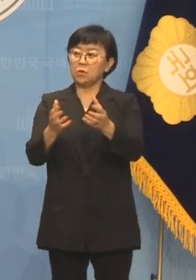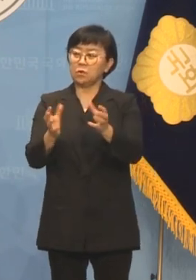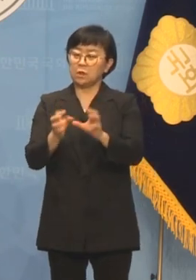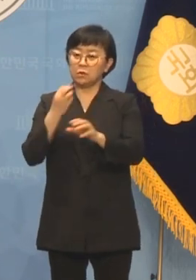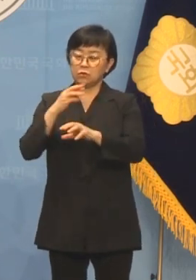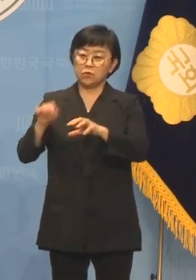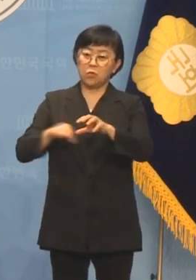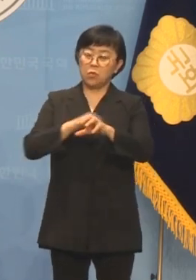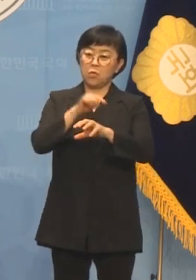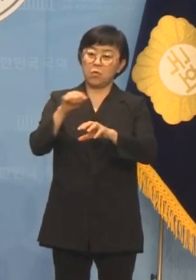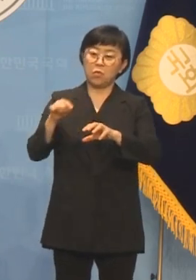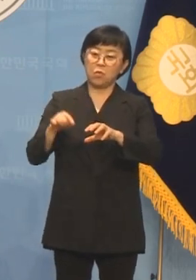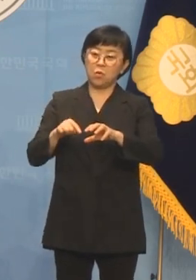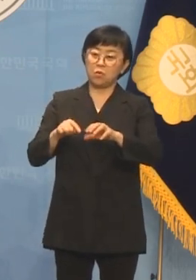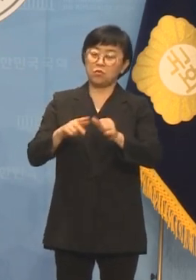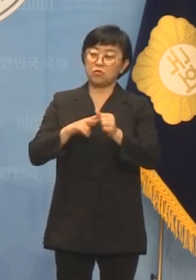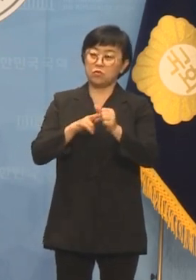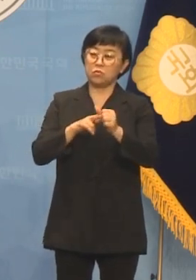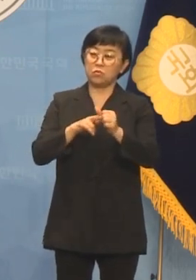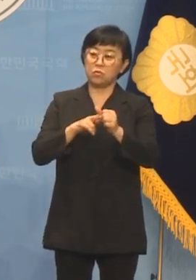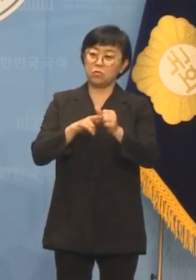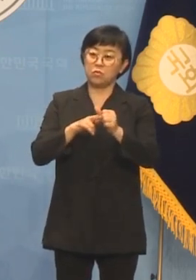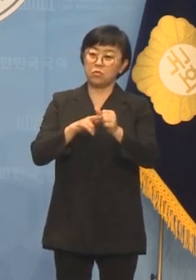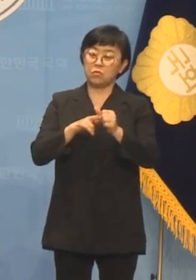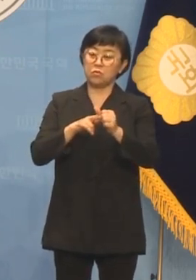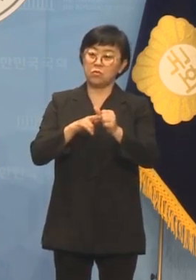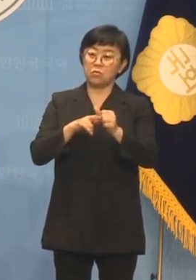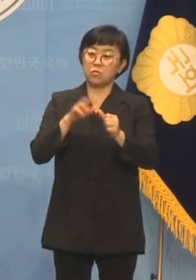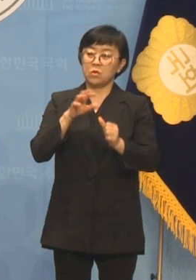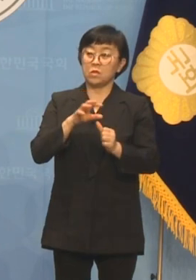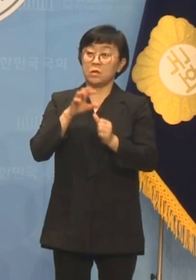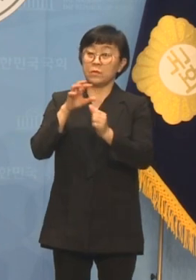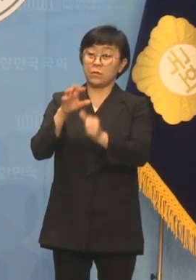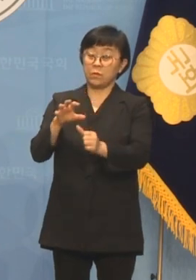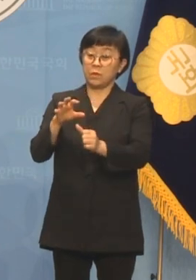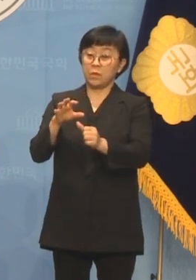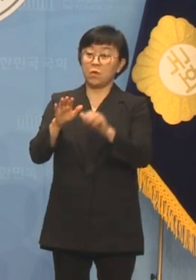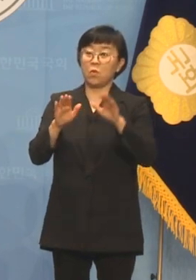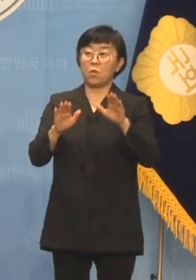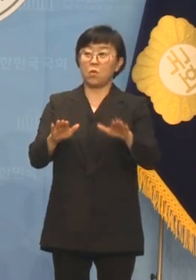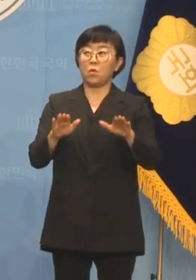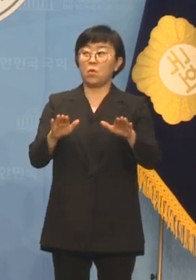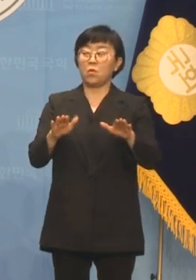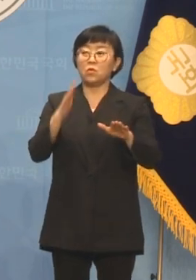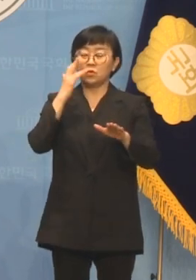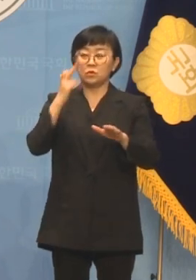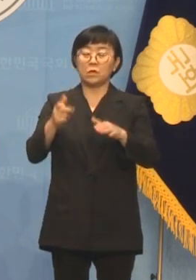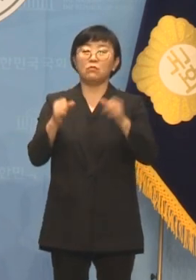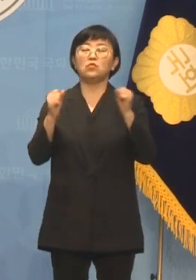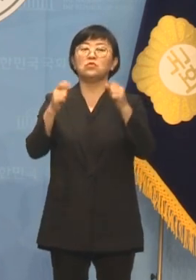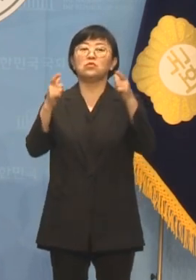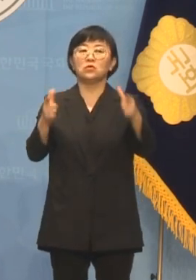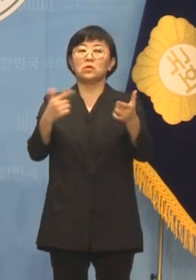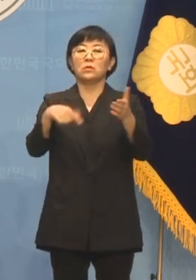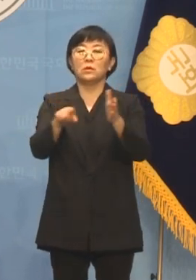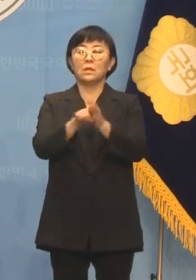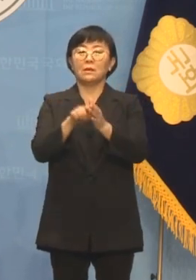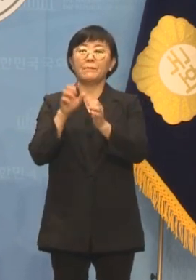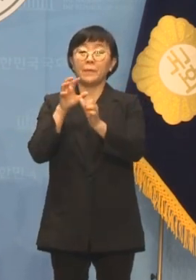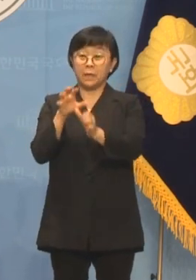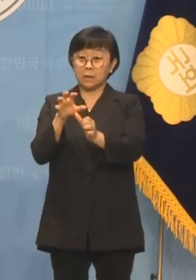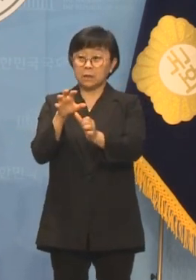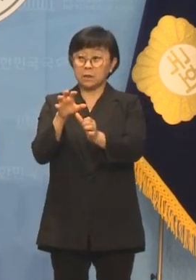80여 명의 후보를 인질로 한 요구는 울산 북구를 벌이게 하는 압박은